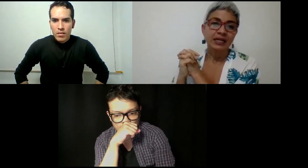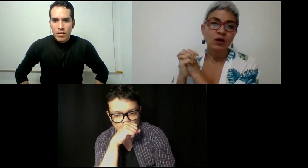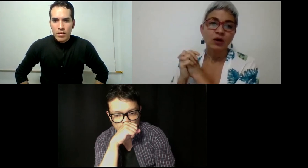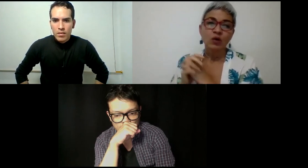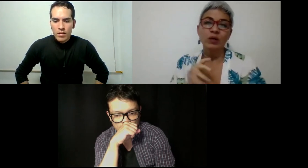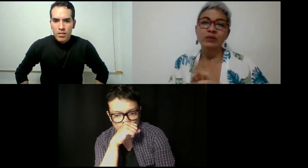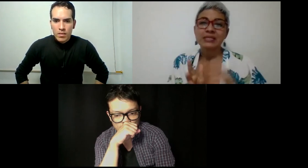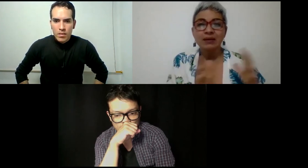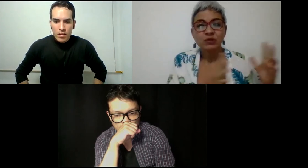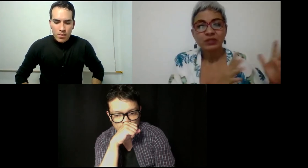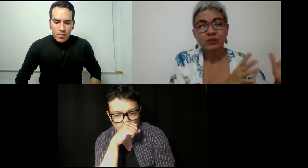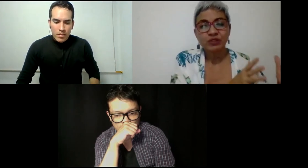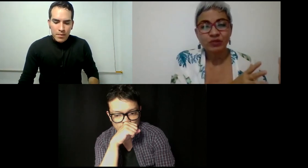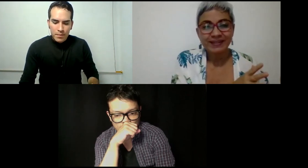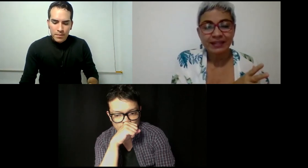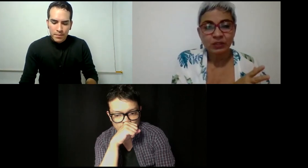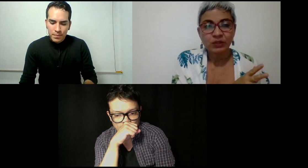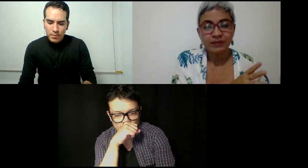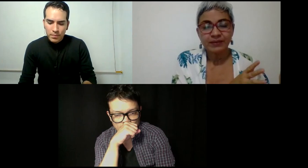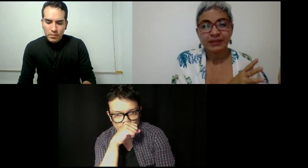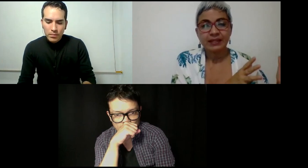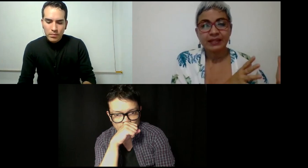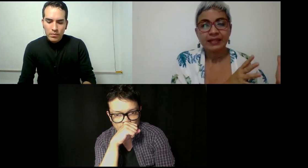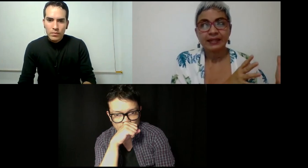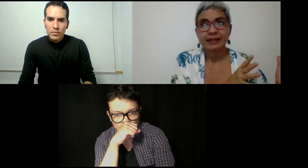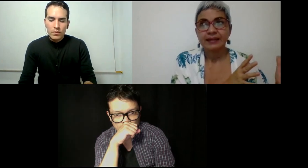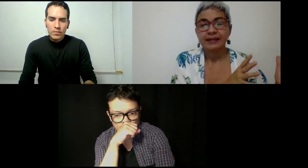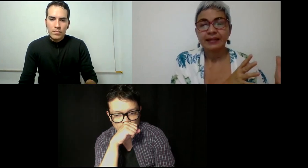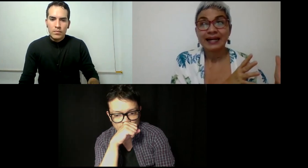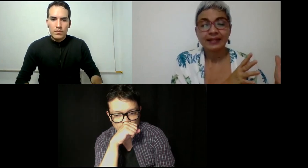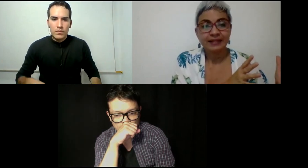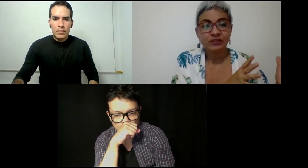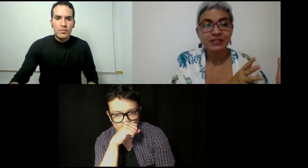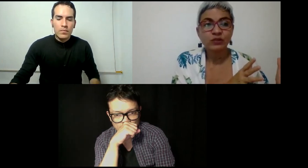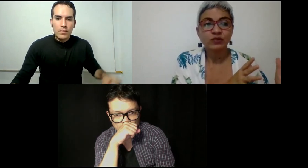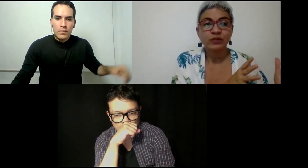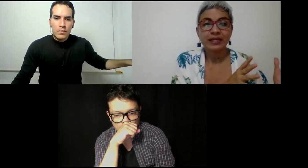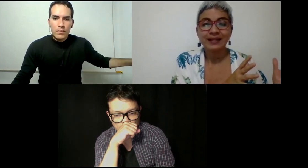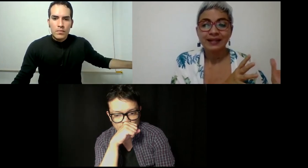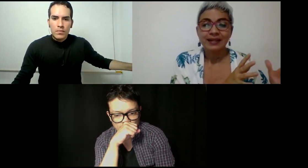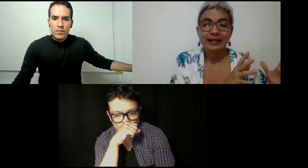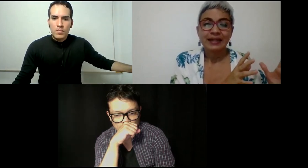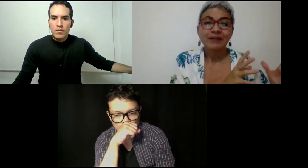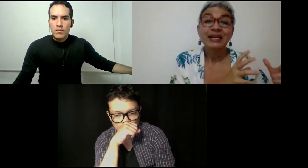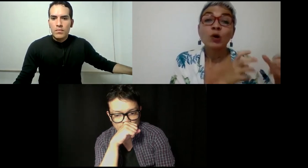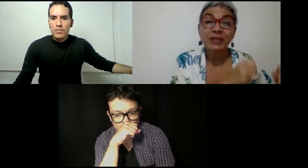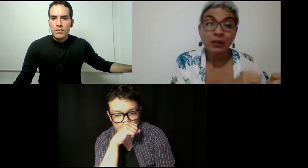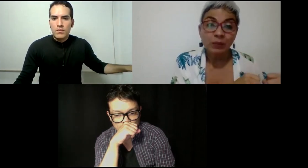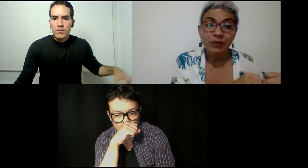Cuando estábamos en el proceso anterior de la acreditación institucional, el haber adoptado la